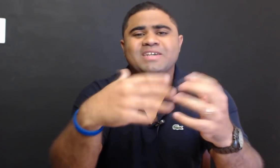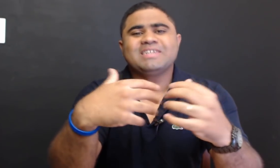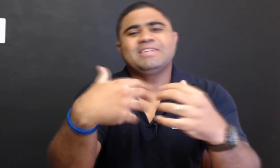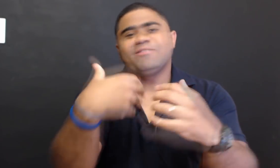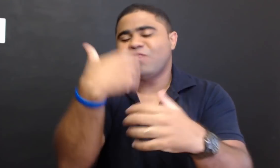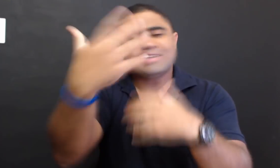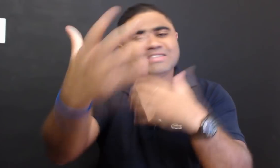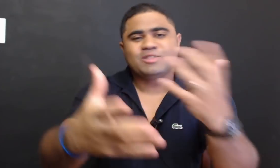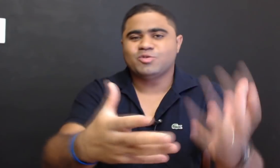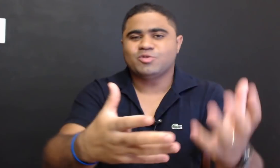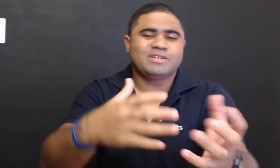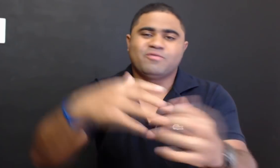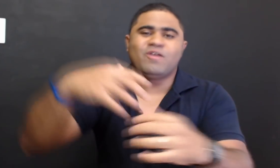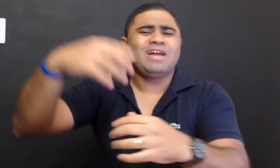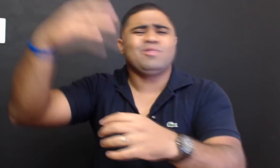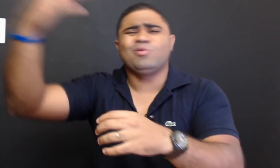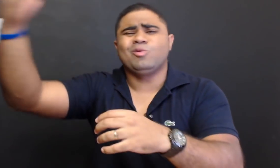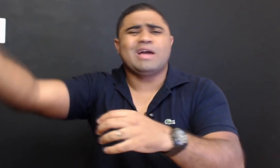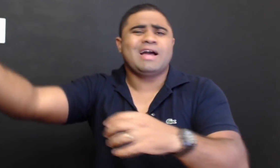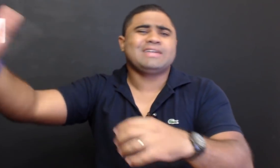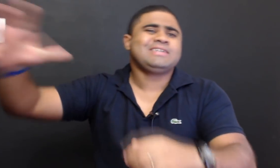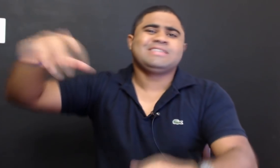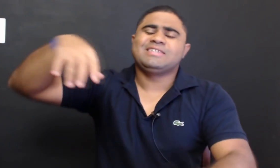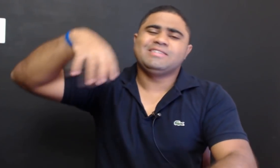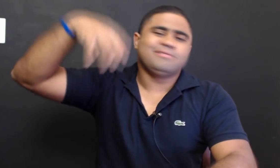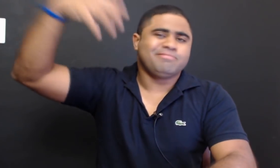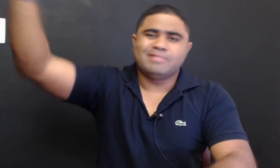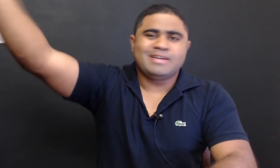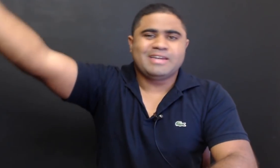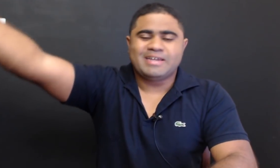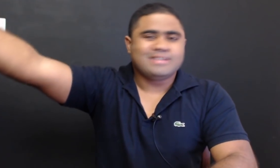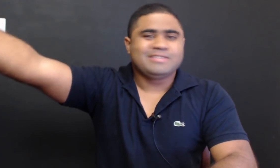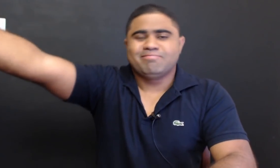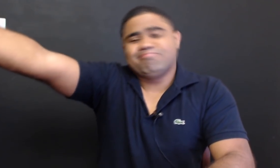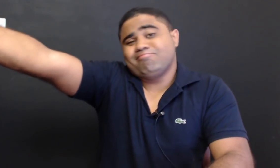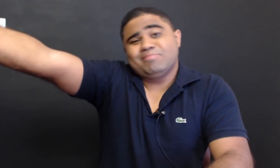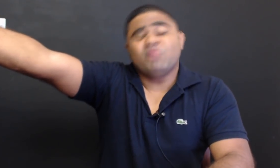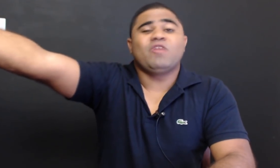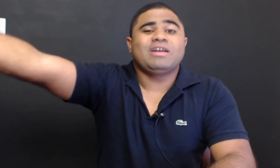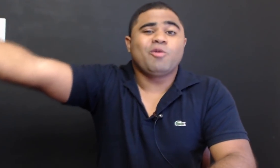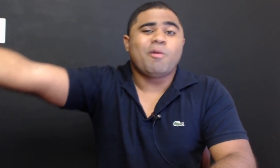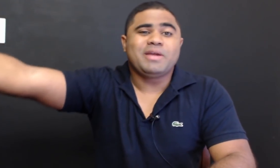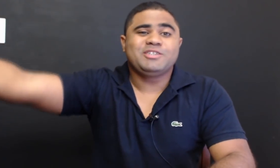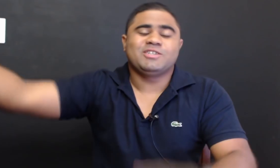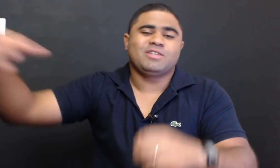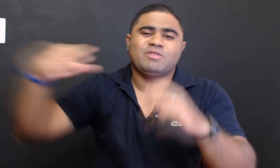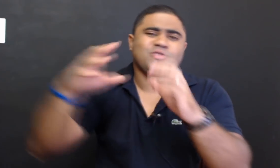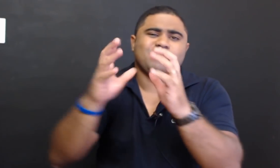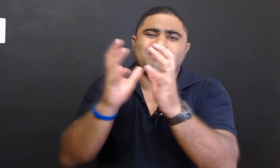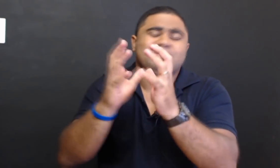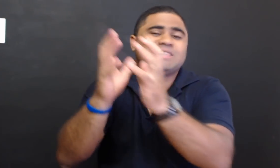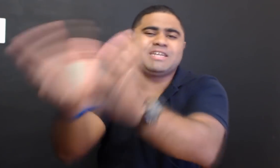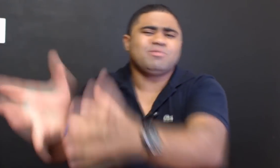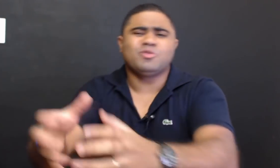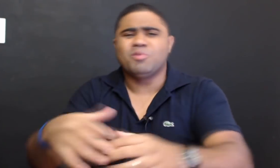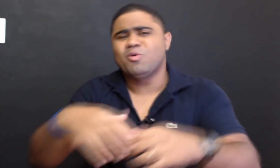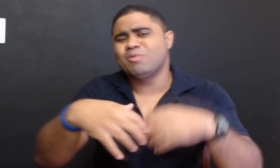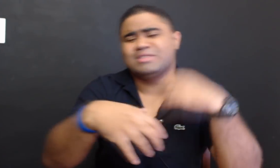que faça isso. Vá em algum lugar que... Não vá normalmente, talvez uma pizzaria muito boa, um